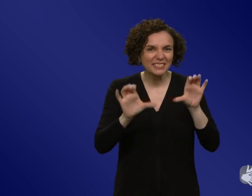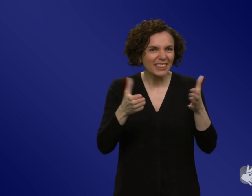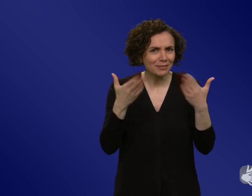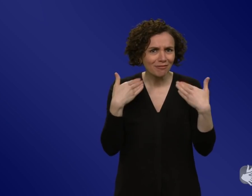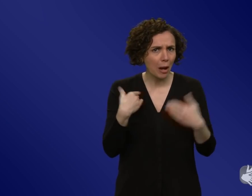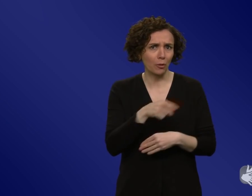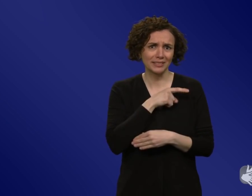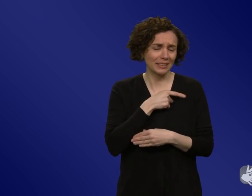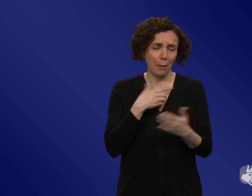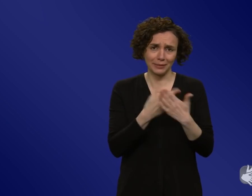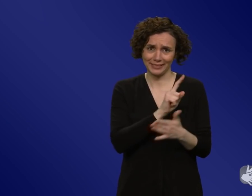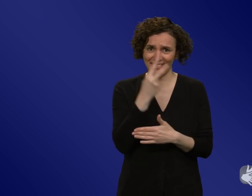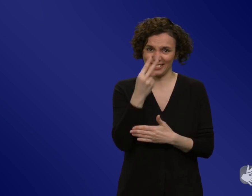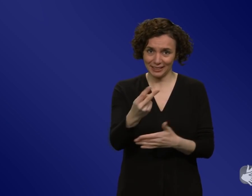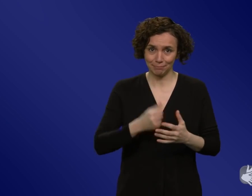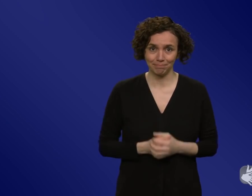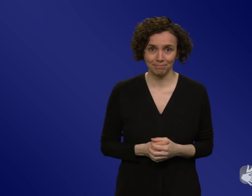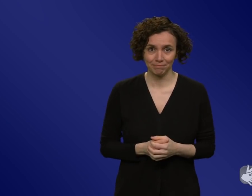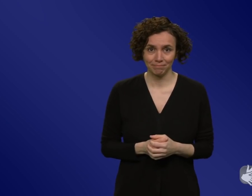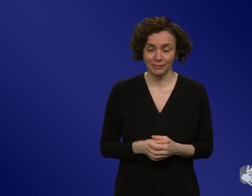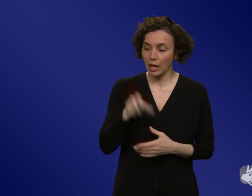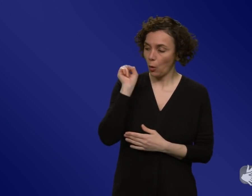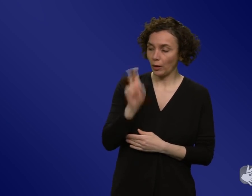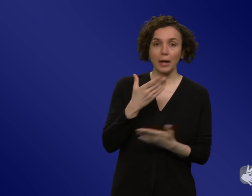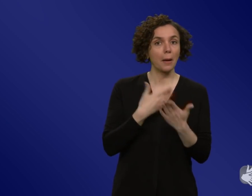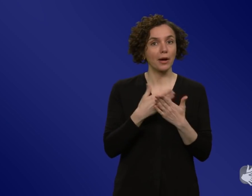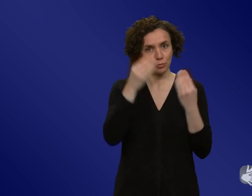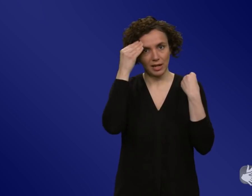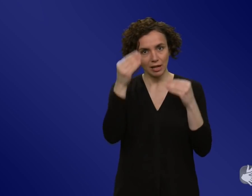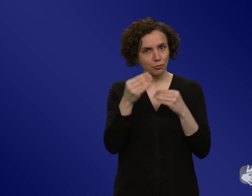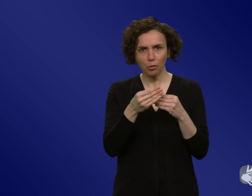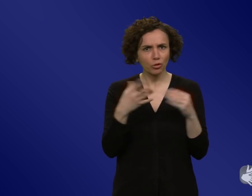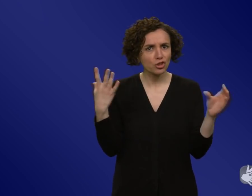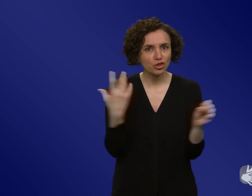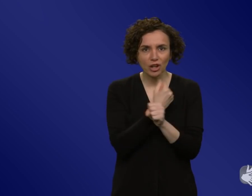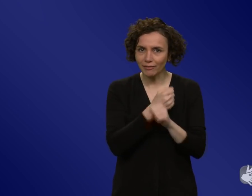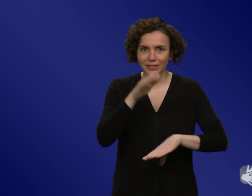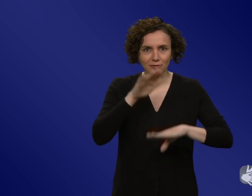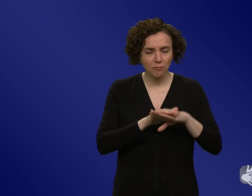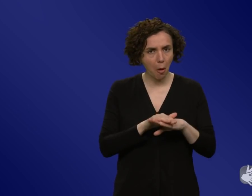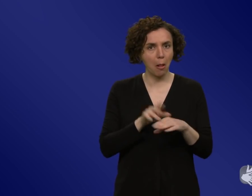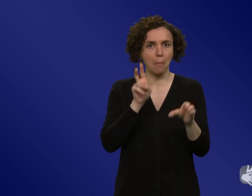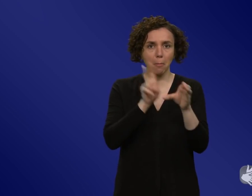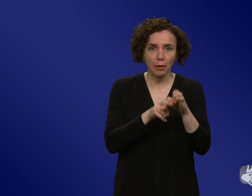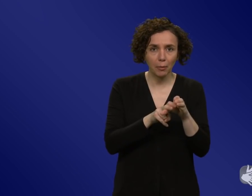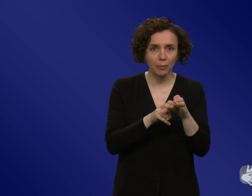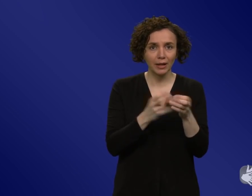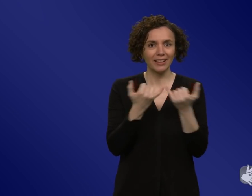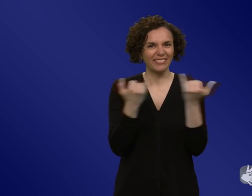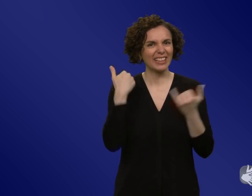Also zu wenig zugänglich, zu aufwendig da ranzukommen, zu wenig niedrigschwellig. Aber Kommunikation ist ja normalerweise auch ein